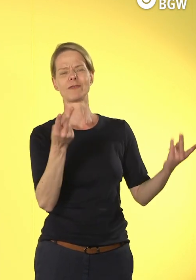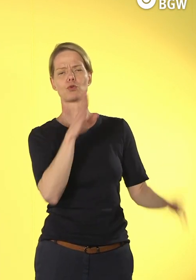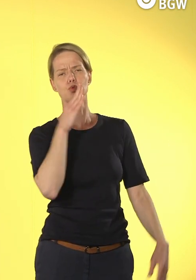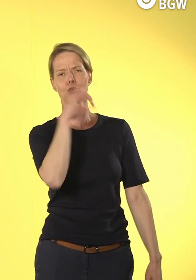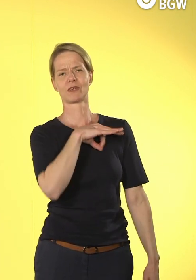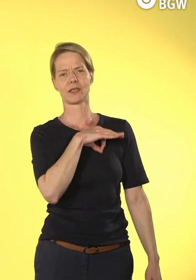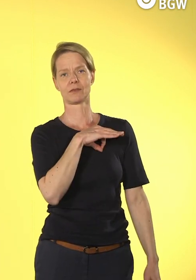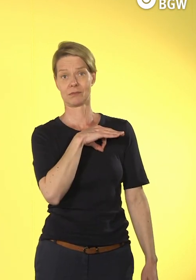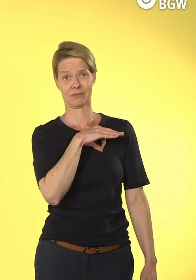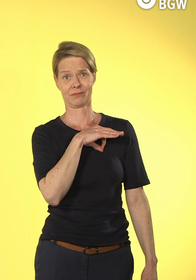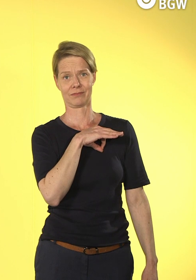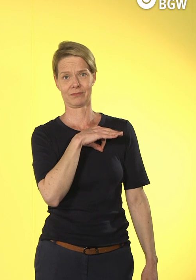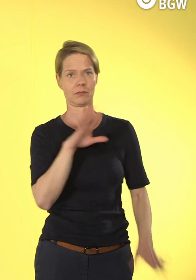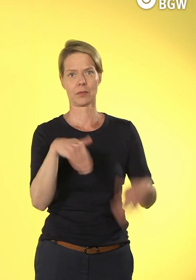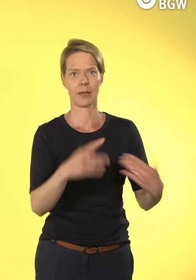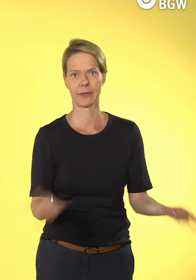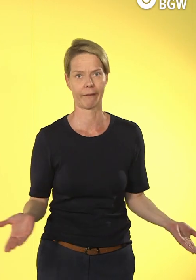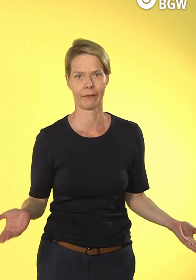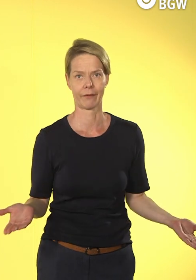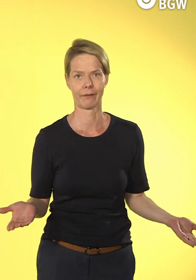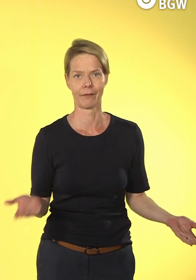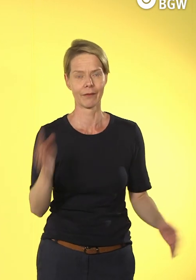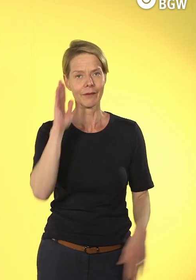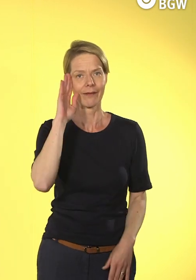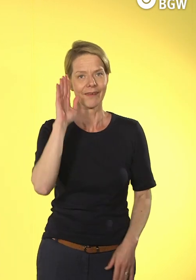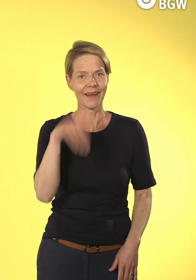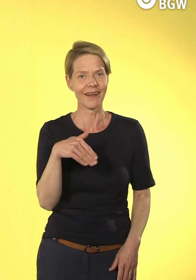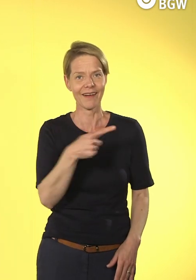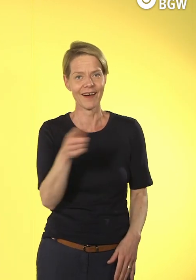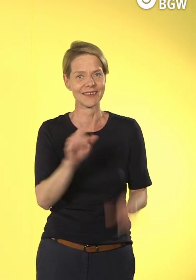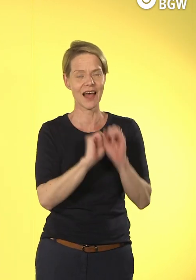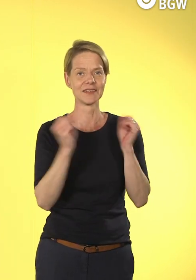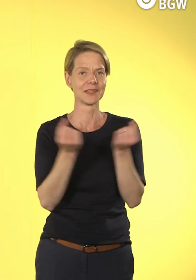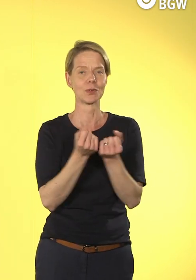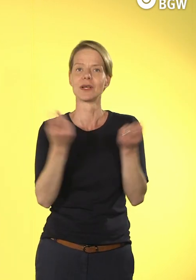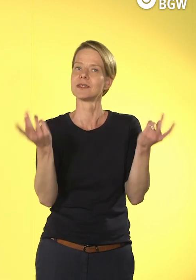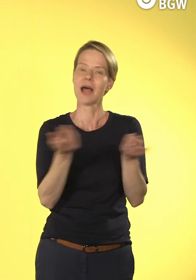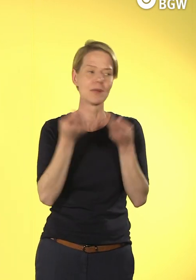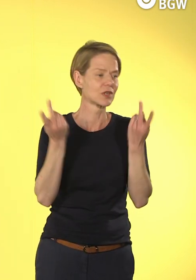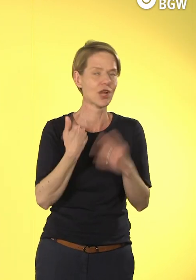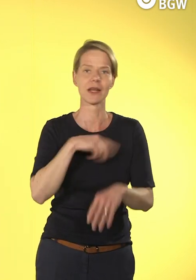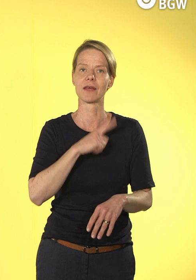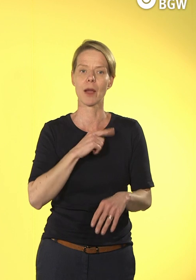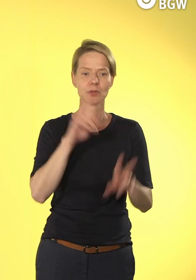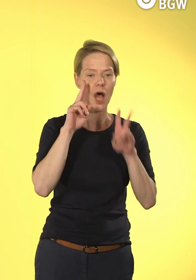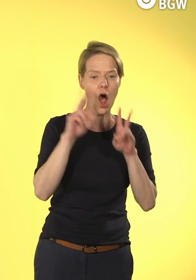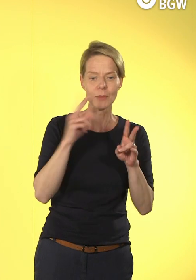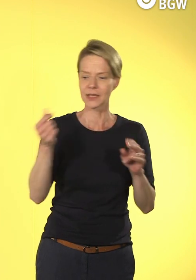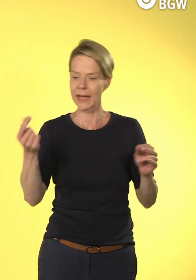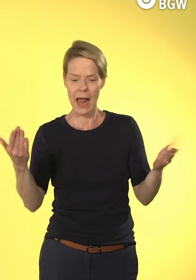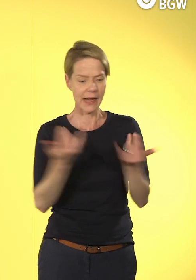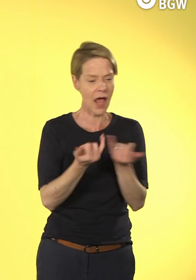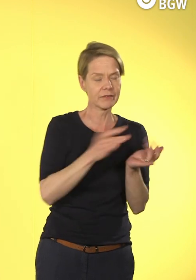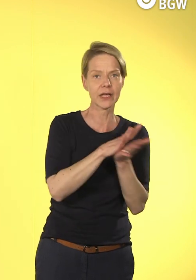Entgelt-Sätze, die wir haben. Wir müssen natürlich auch bei so einem Thema wie die Digitalisierung, wo es normalerweise keine Regelfinanzierung gibt oder